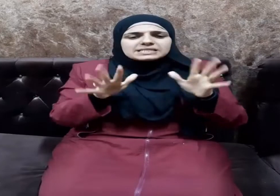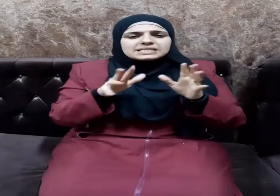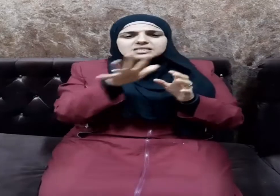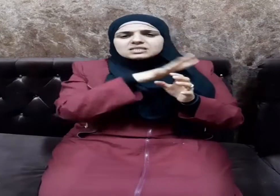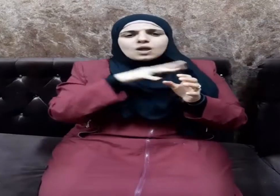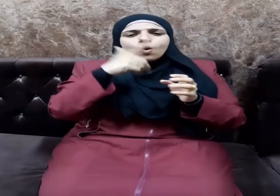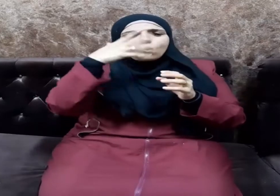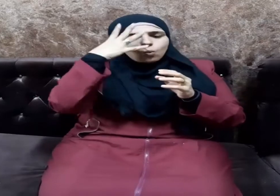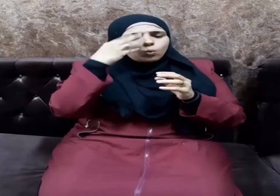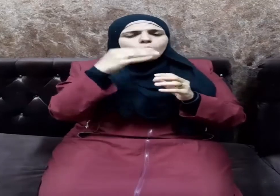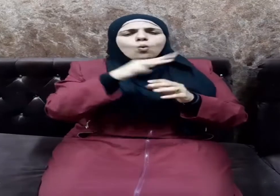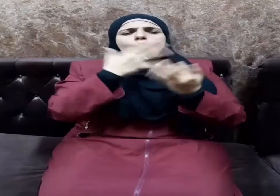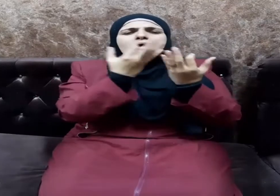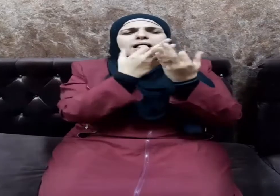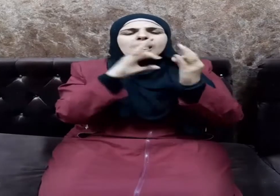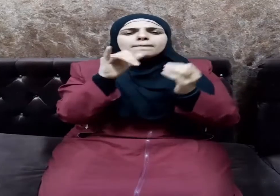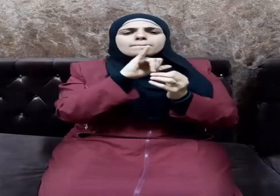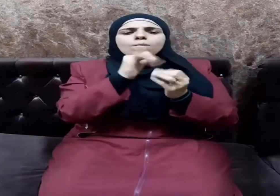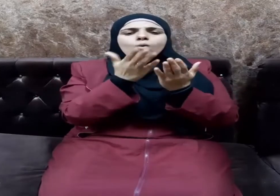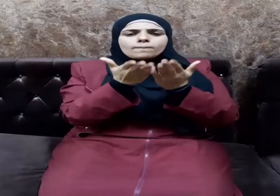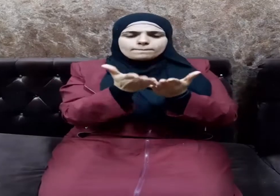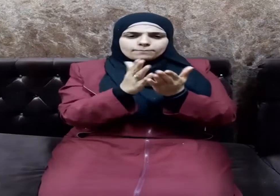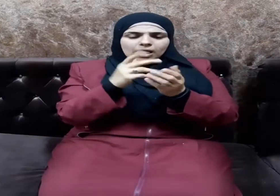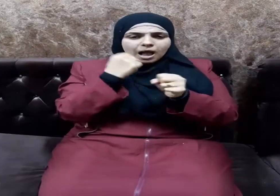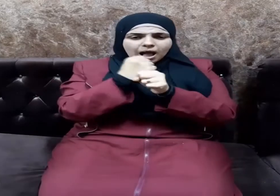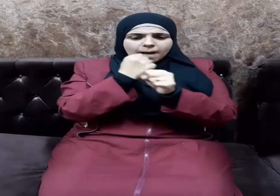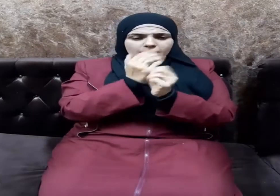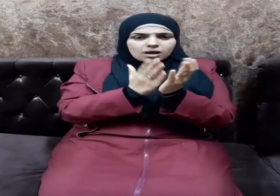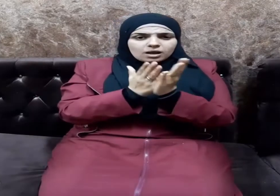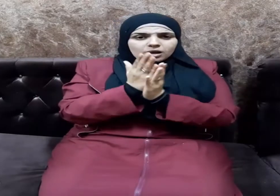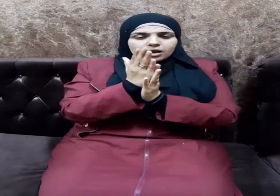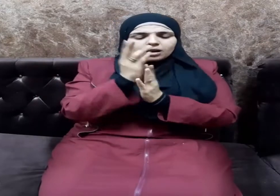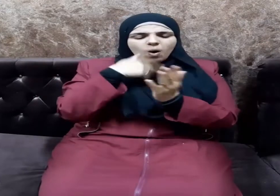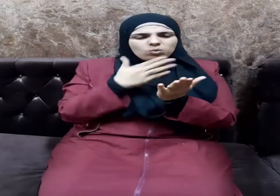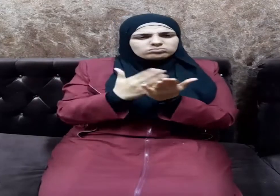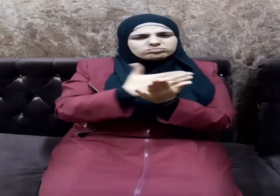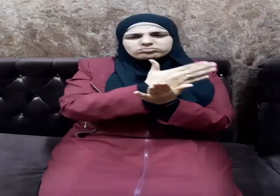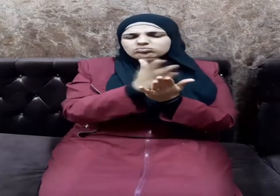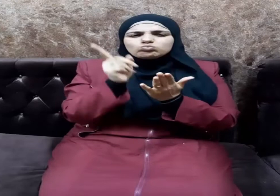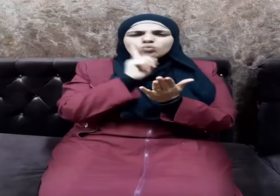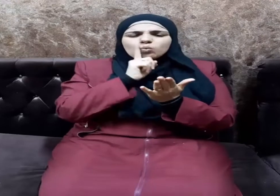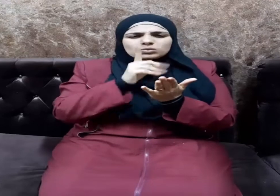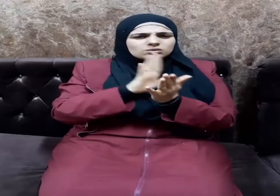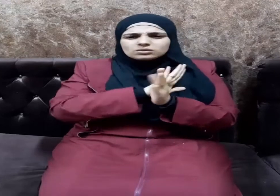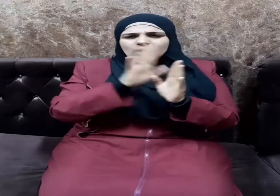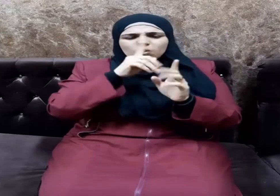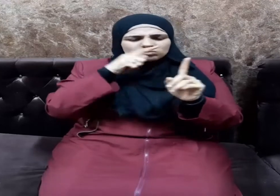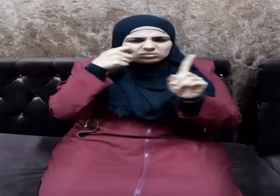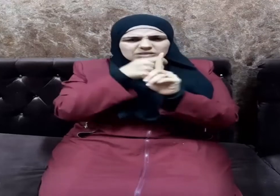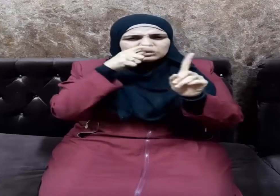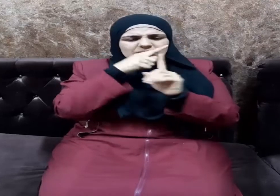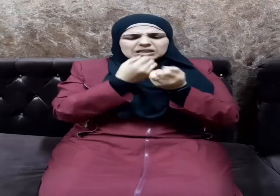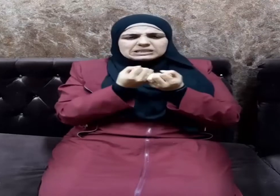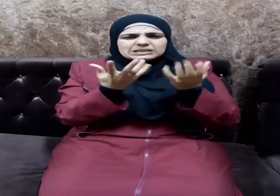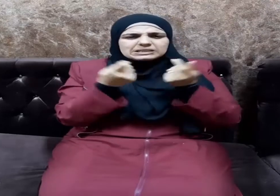والرفق التي تقضي على كل صور التطرف والغلو والإفراط والتفريط